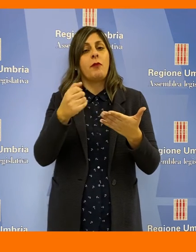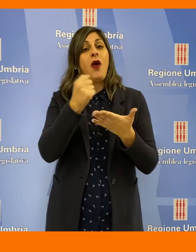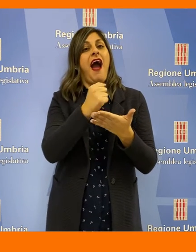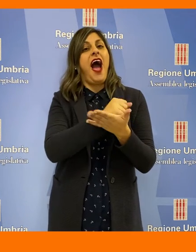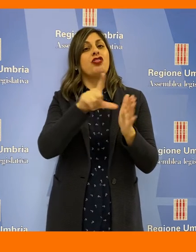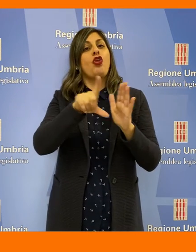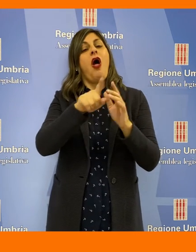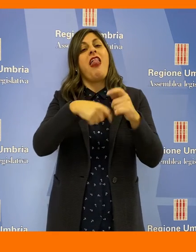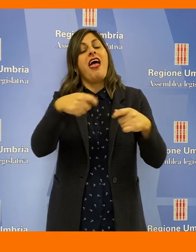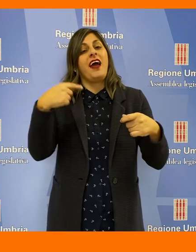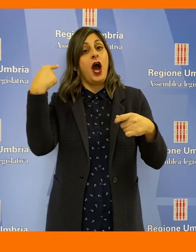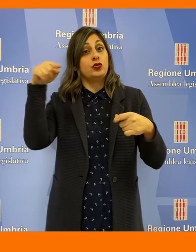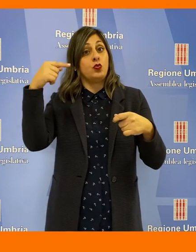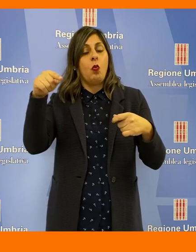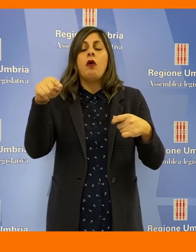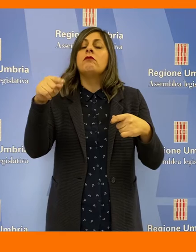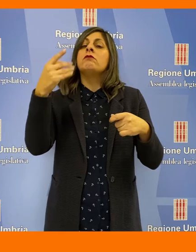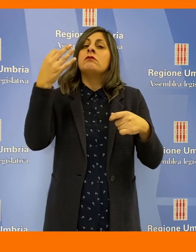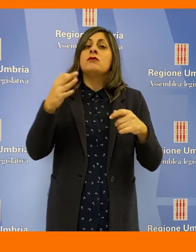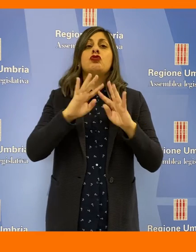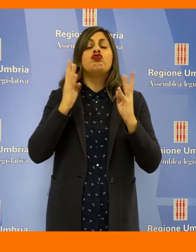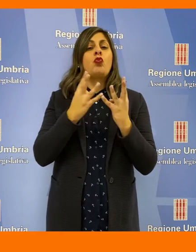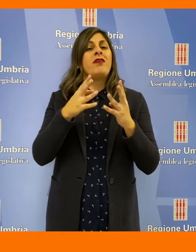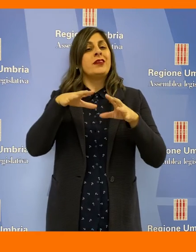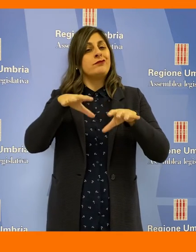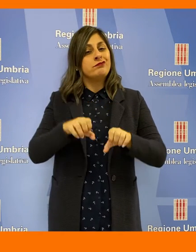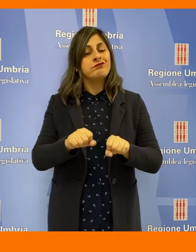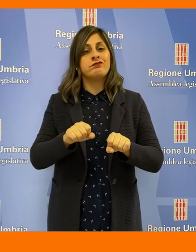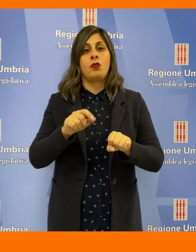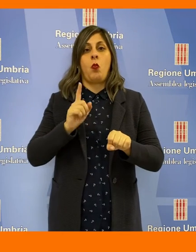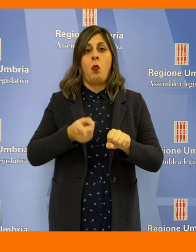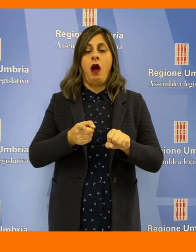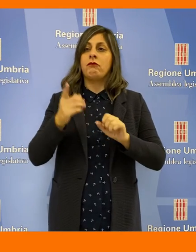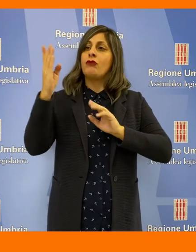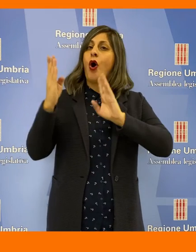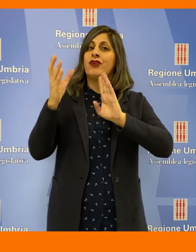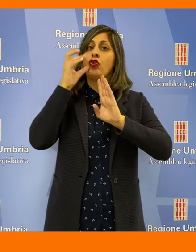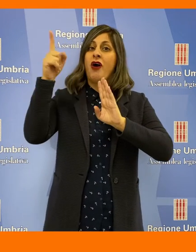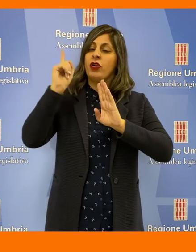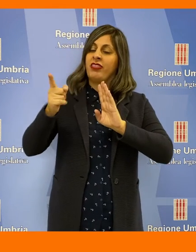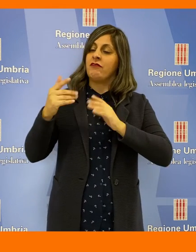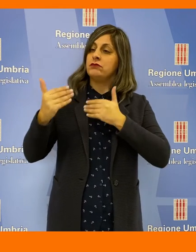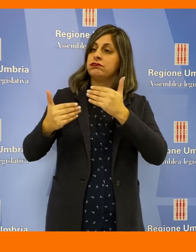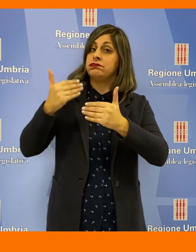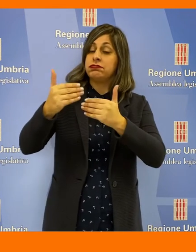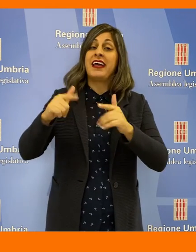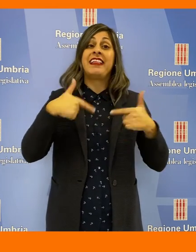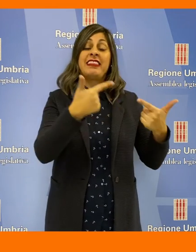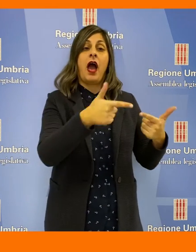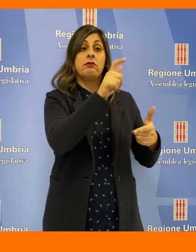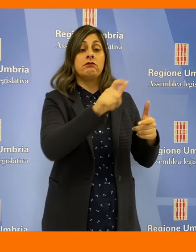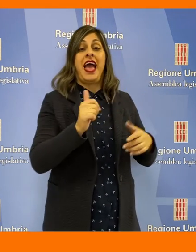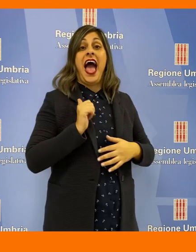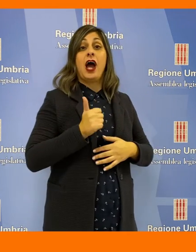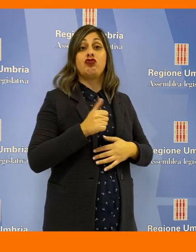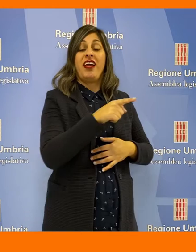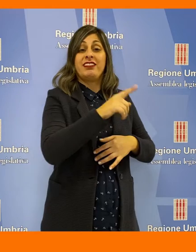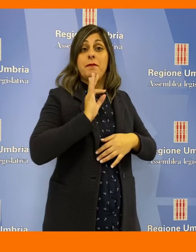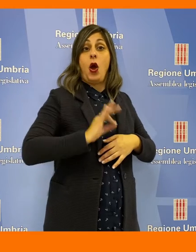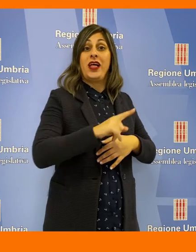'atto presentato dalla Lega che impegna la Giunta ad assumere ogni opportuna iniziativa e confronto con il Governo per dotare gli agenti di